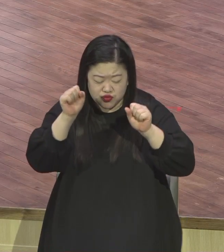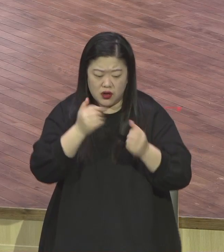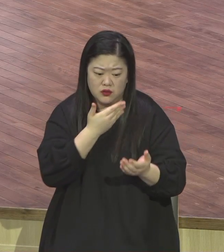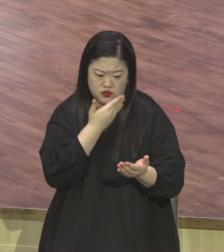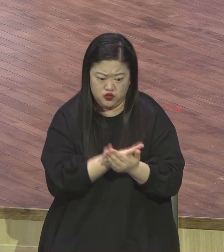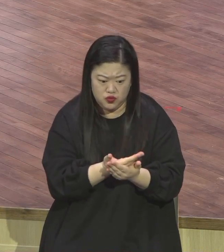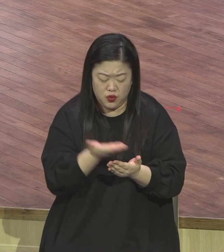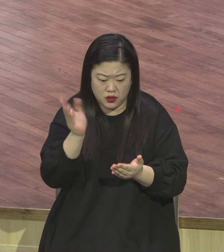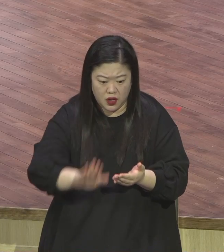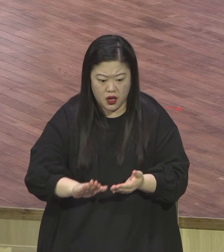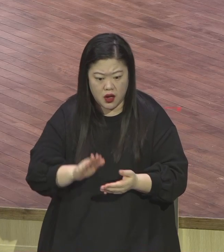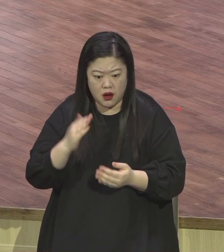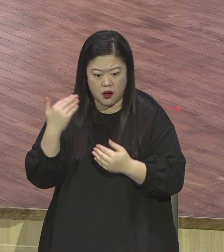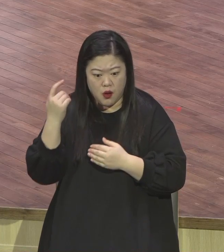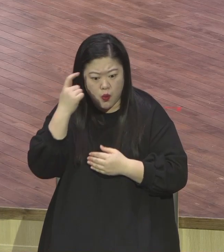그 이유가 뭐냐